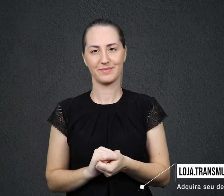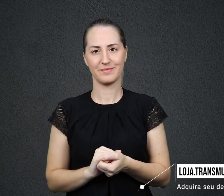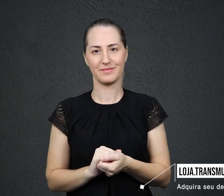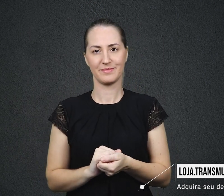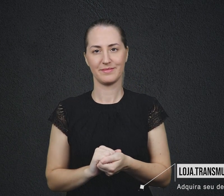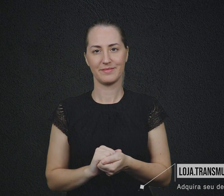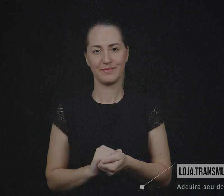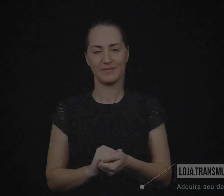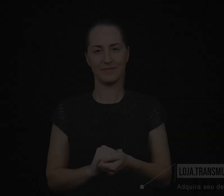Acesse o seu devocional de todos os dias